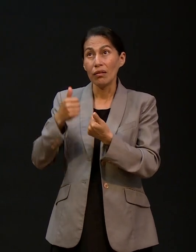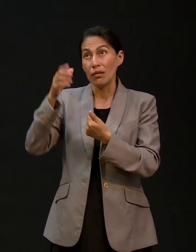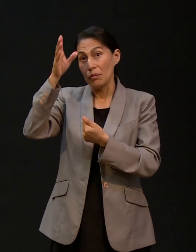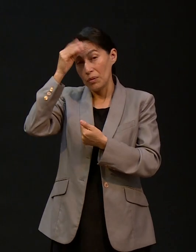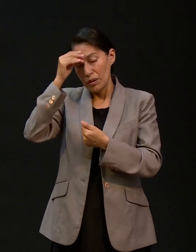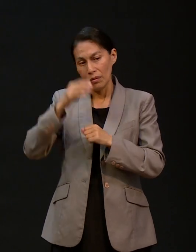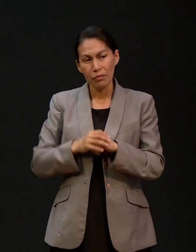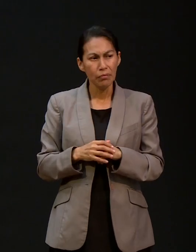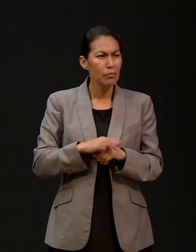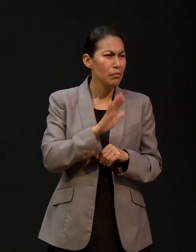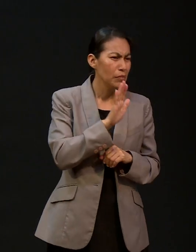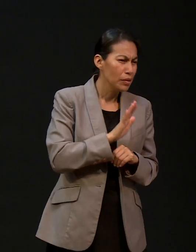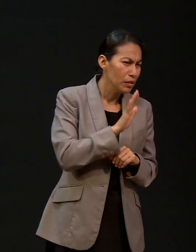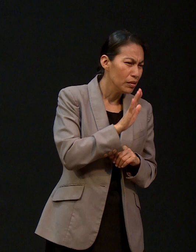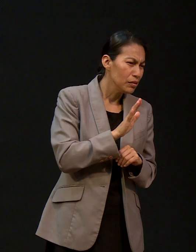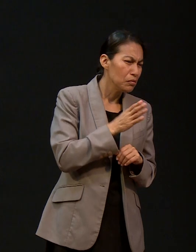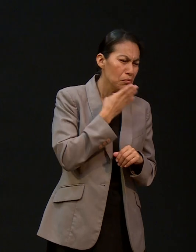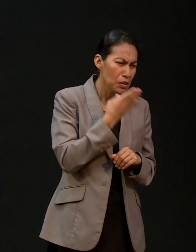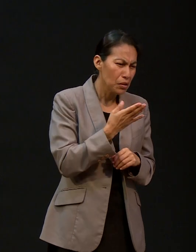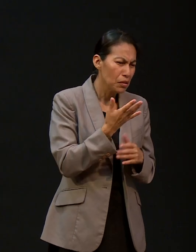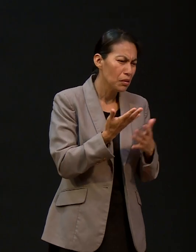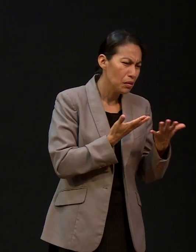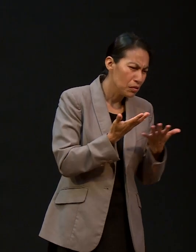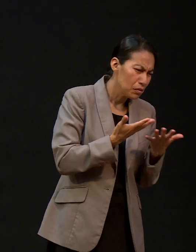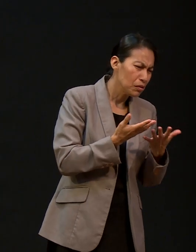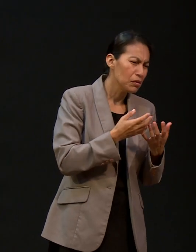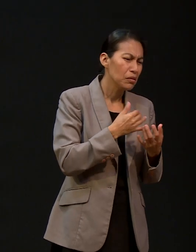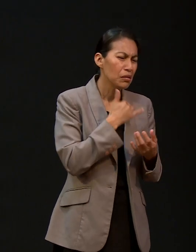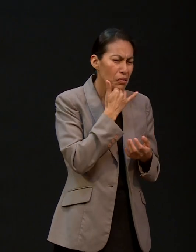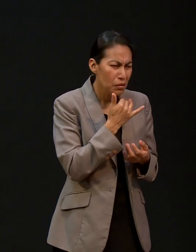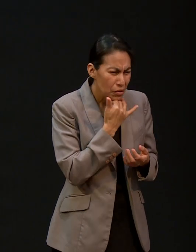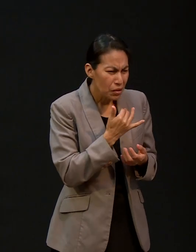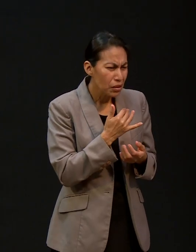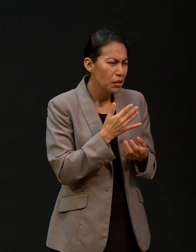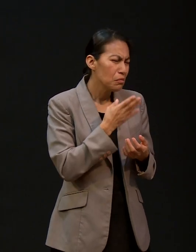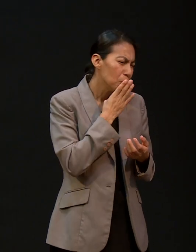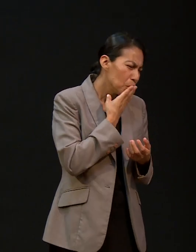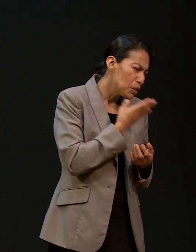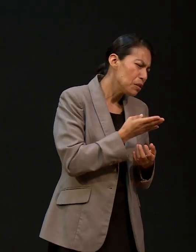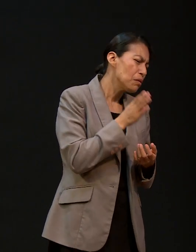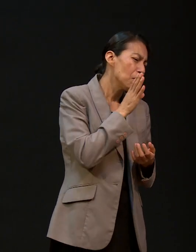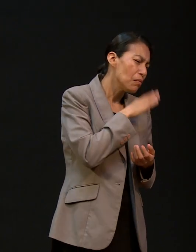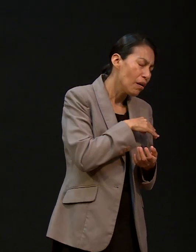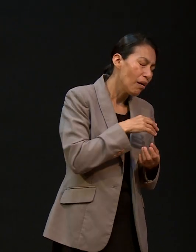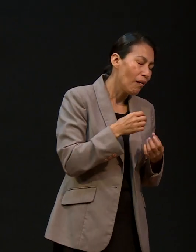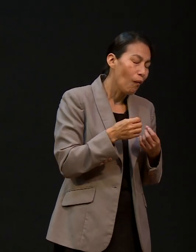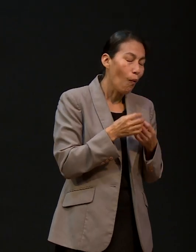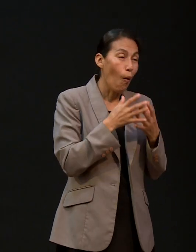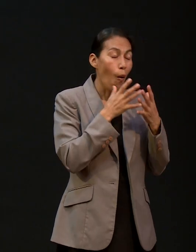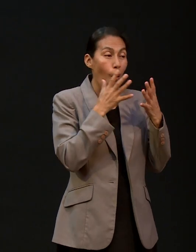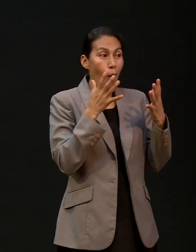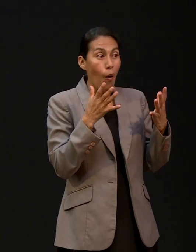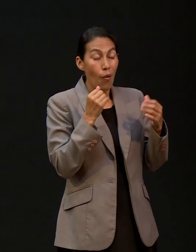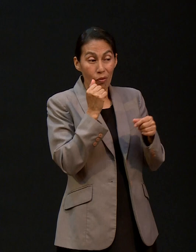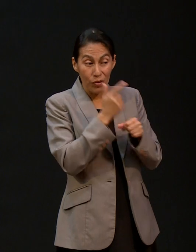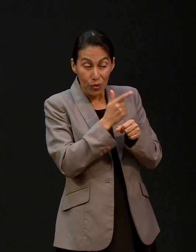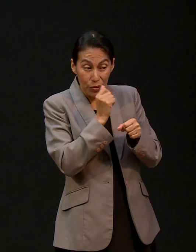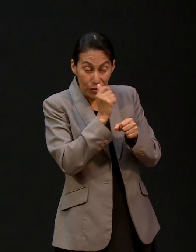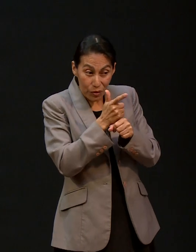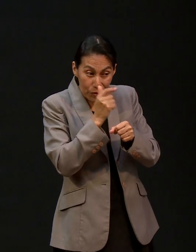ensayo-error, vamos aprendiendo, ah, mira, esto quiso decir el Señor, esto, mira, acá está en la Biblia, esto, oh,